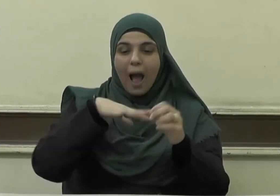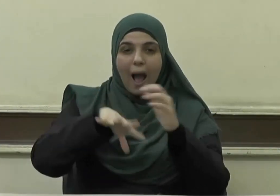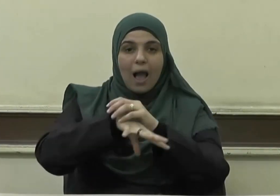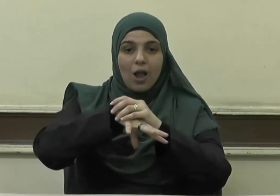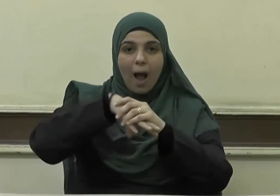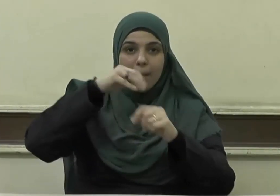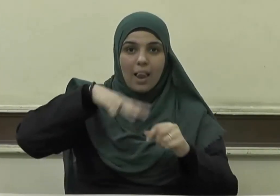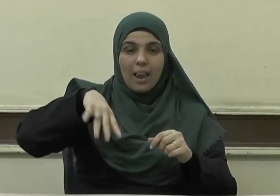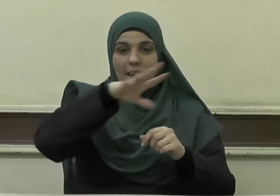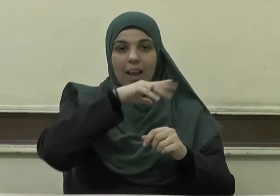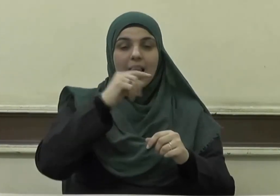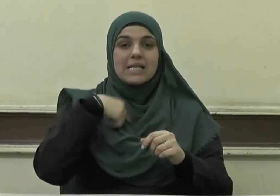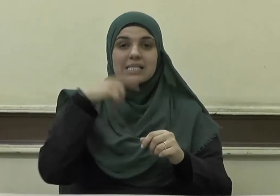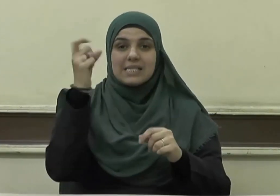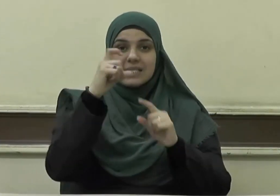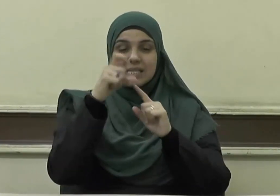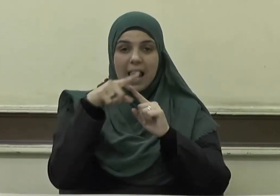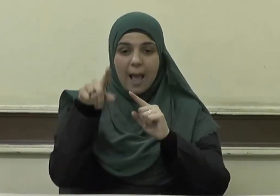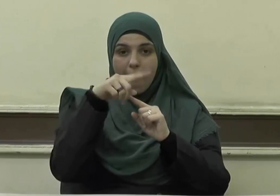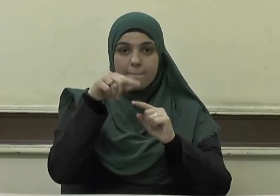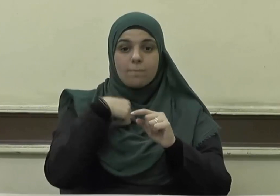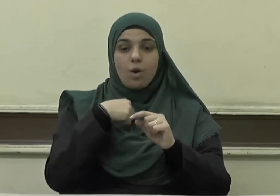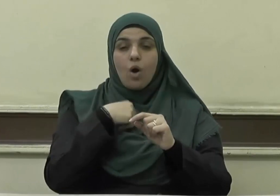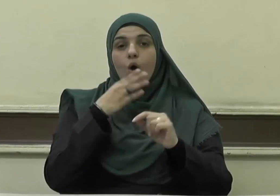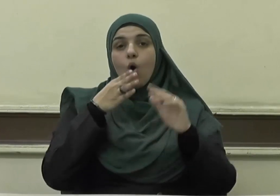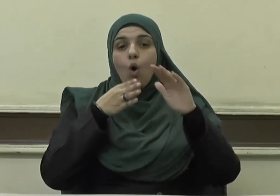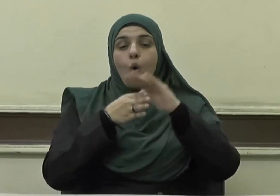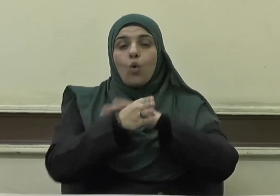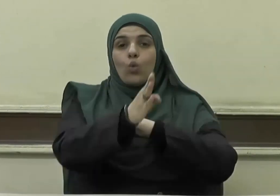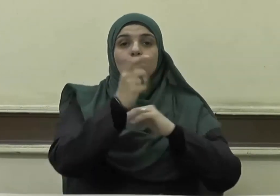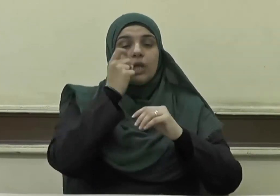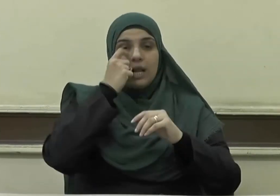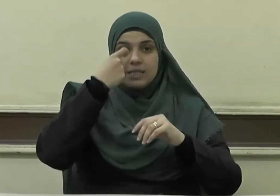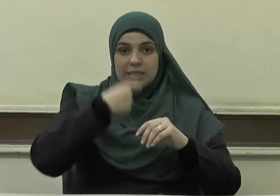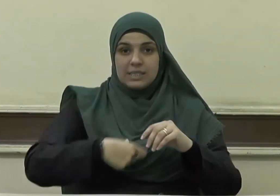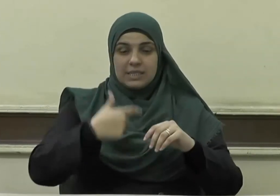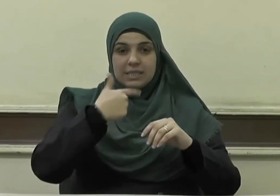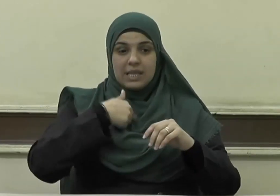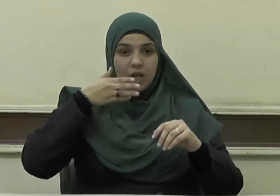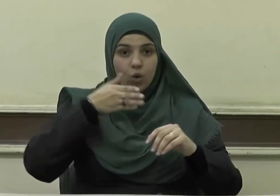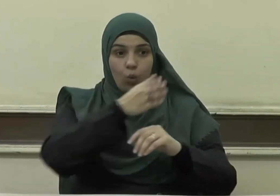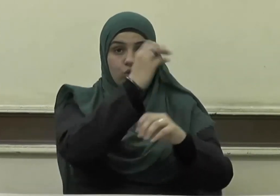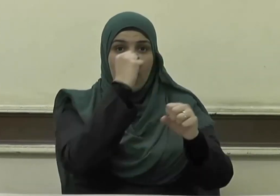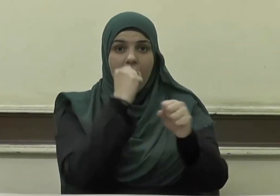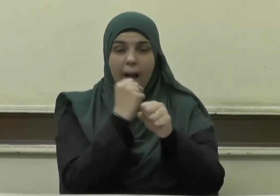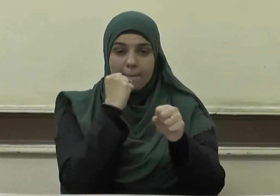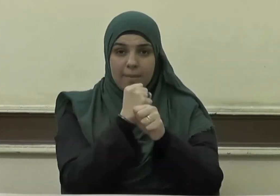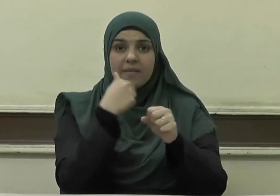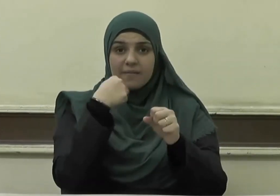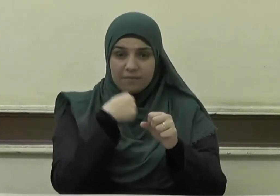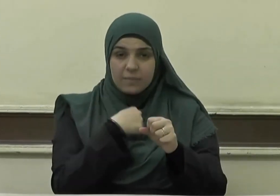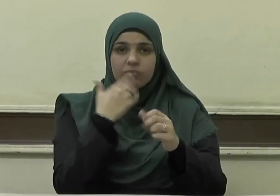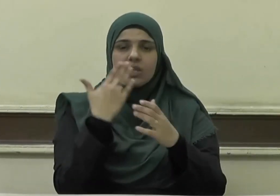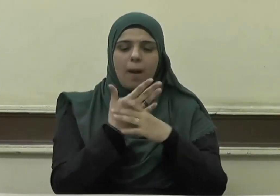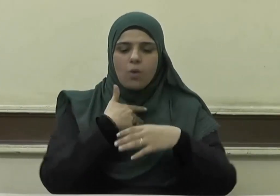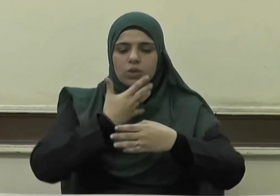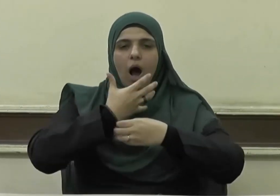خروج الإنسان إلى عمله ليعف نفسه عن